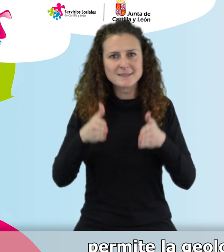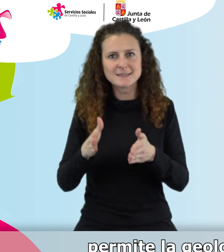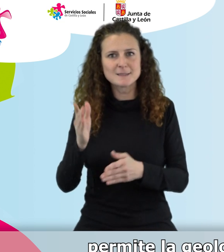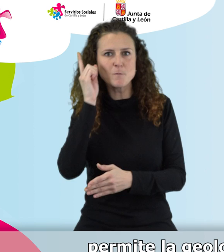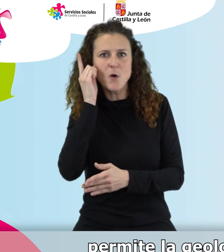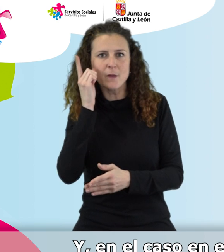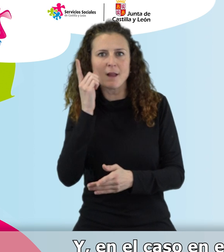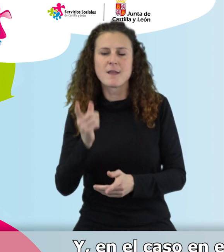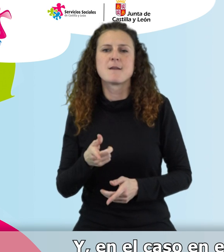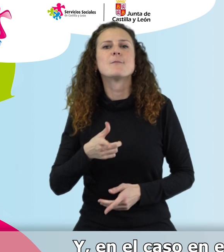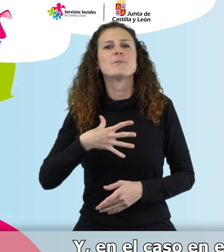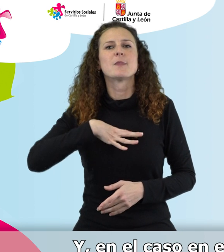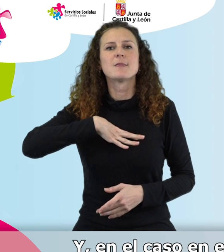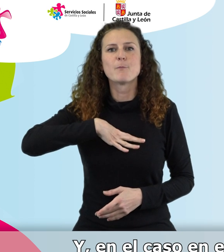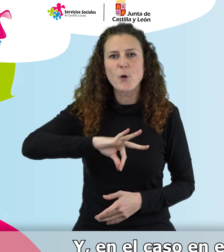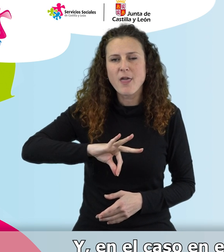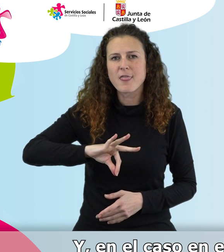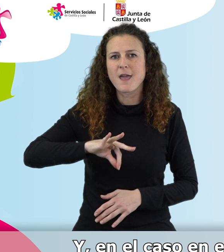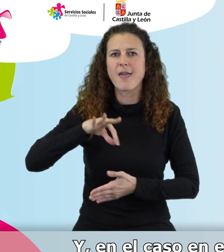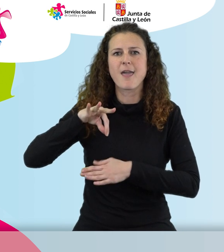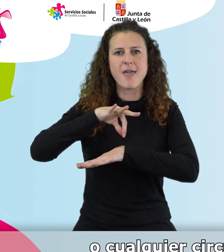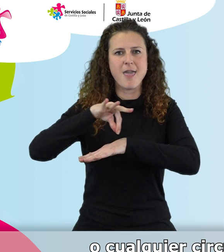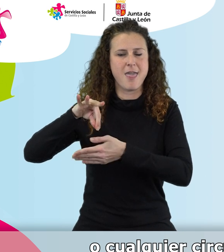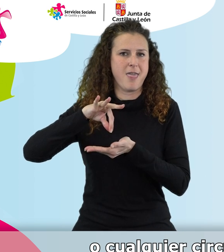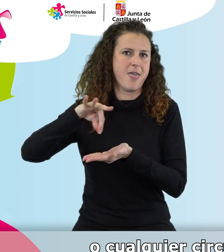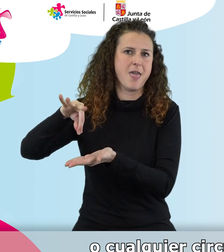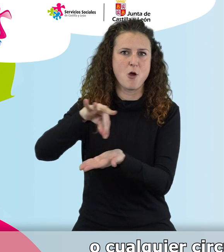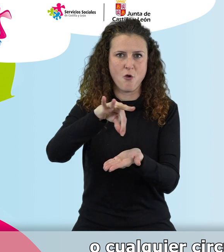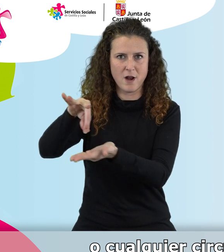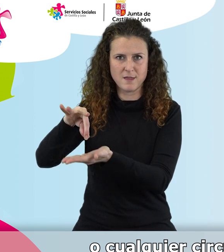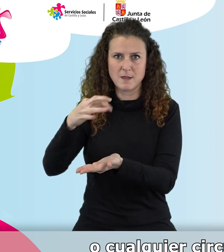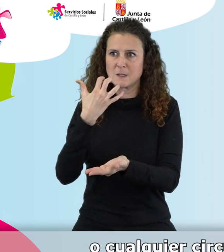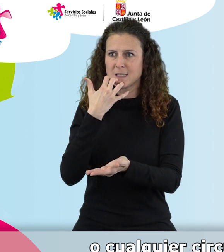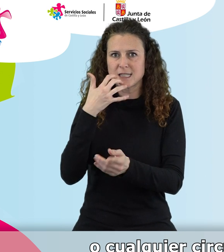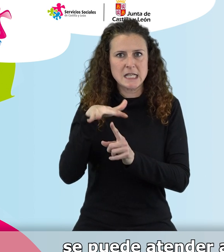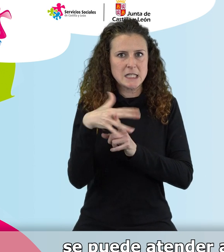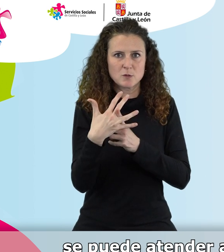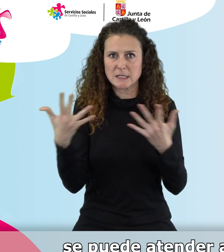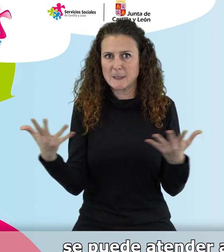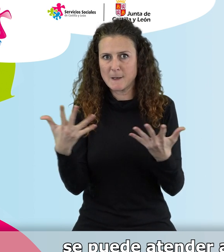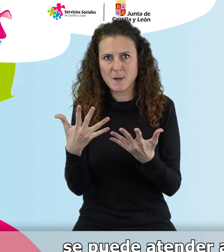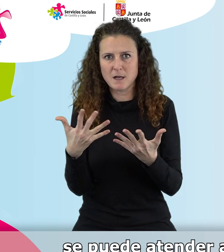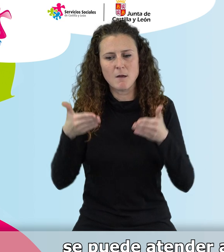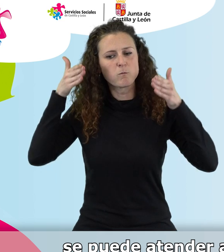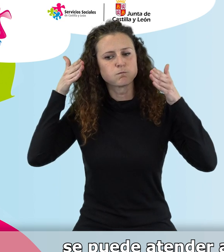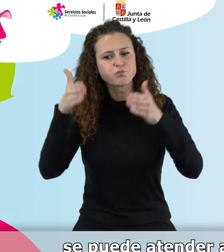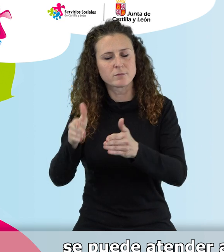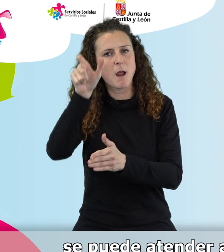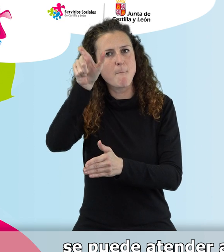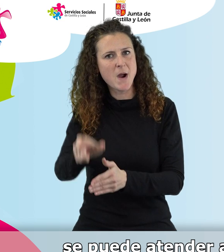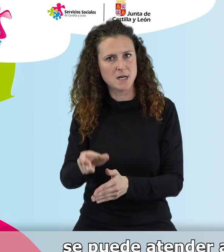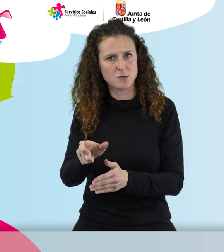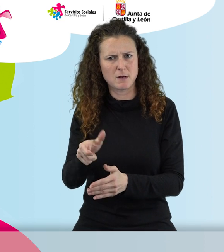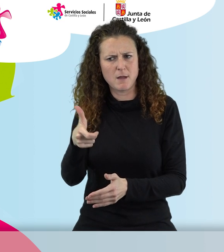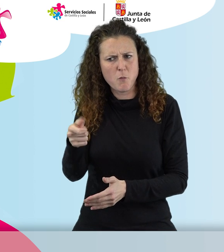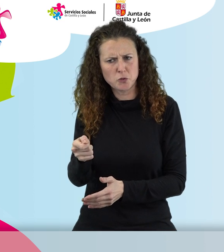geolocalización de la persona. Y en el caso en el que ocurra cualquier situación o cualquier circunstancia, cualquier emergencia, se puede atender a esa persona, aunque no